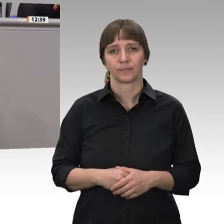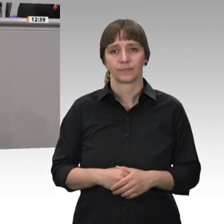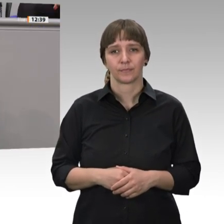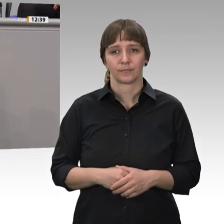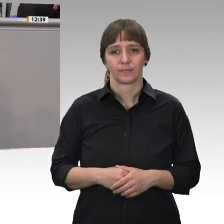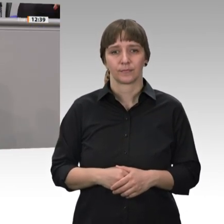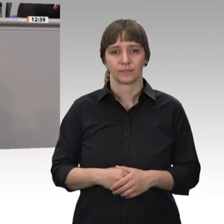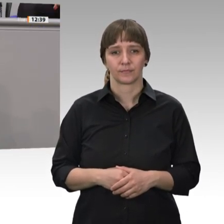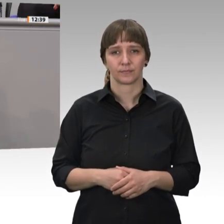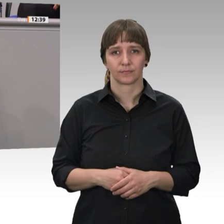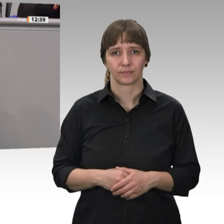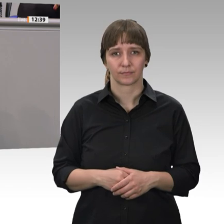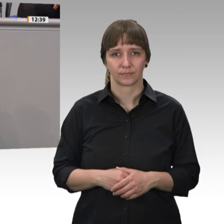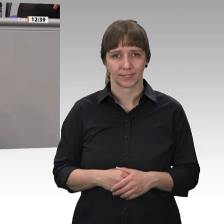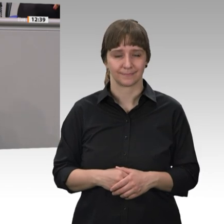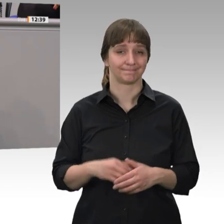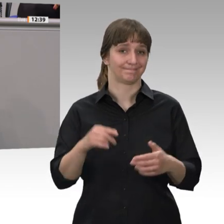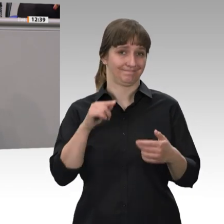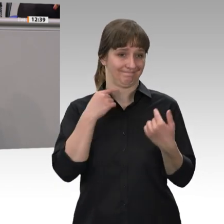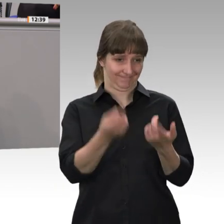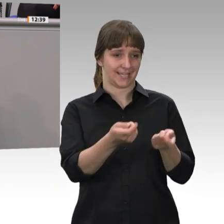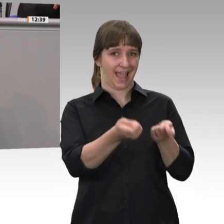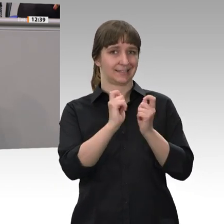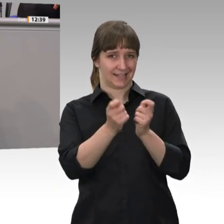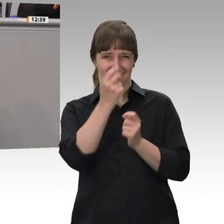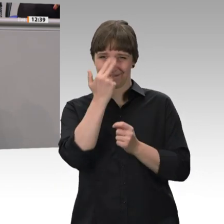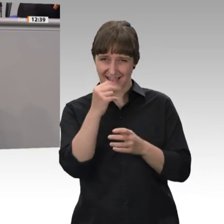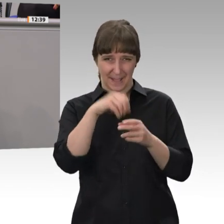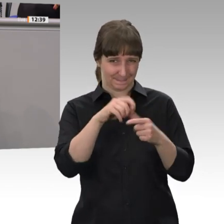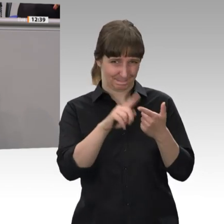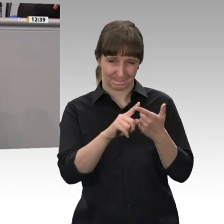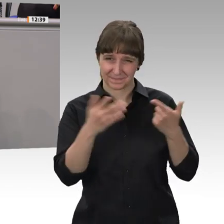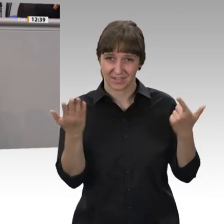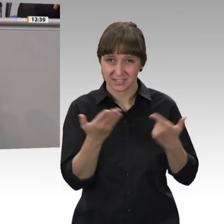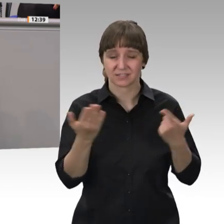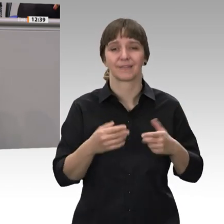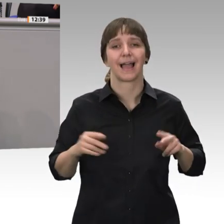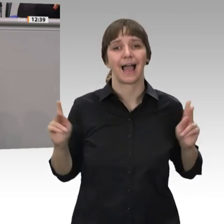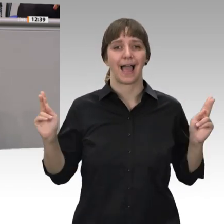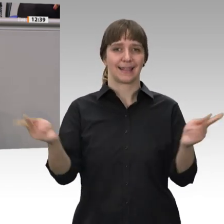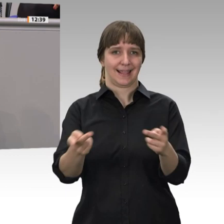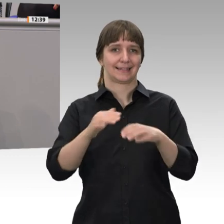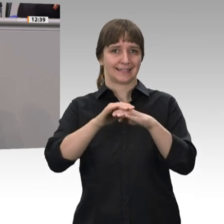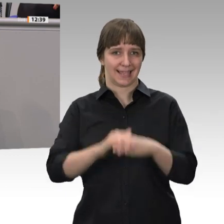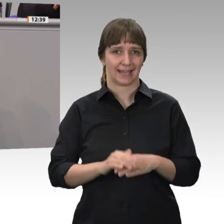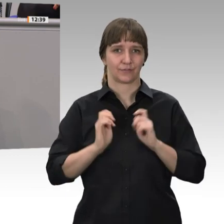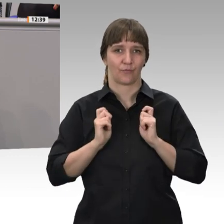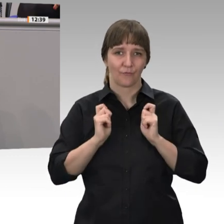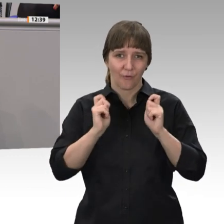Der zweite systematische Fehler ist diese Einheitsrentenvorschläge, die letztendlich nichts